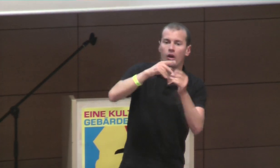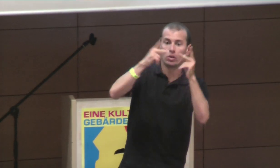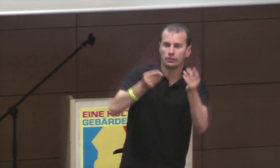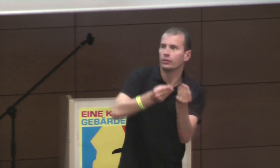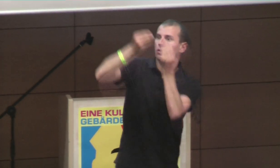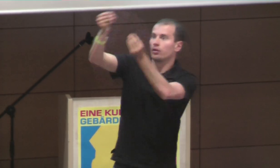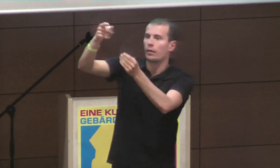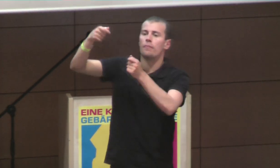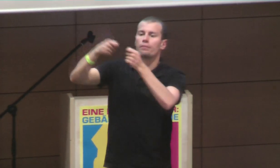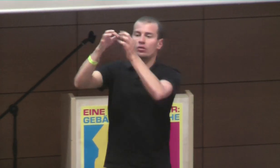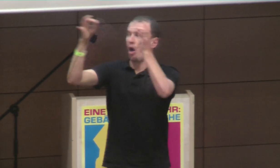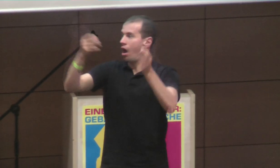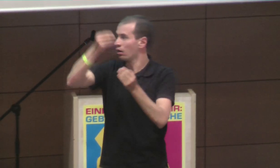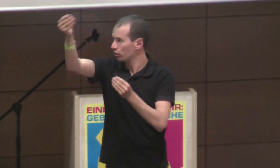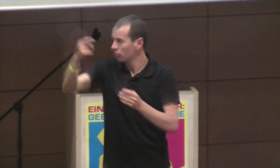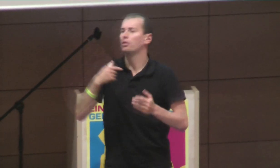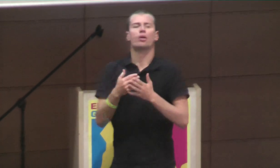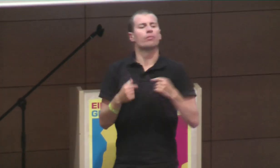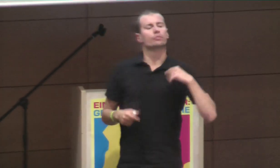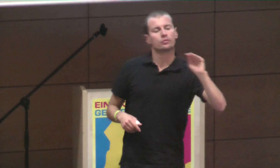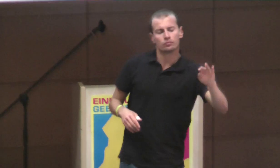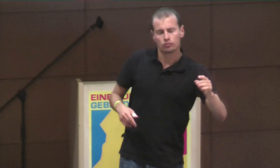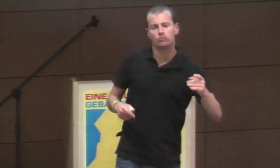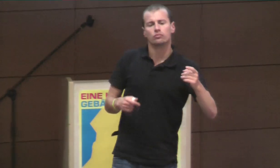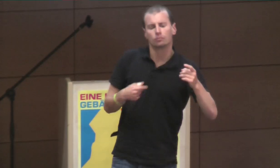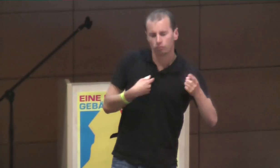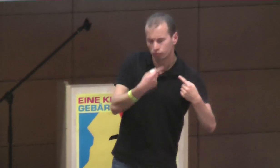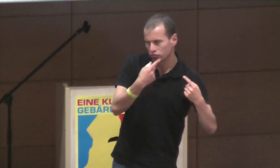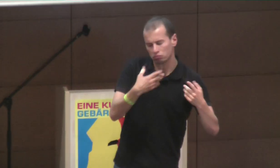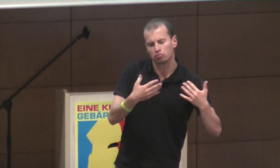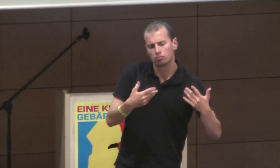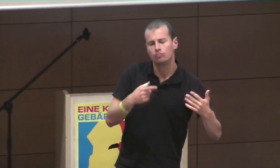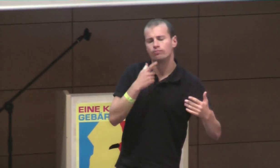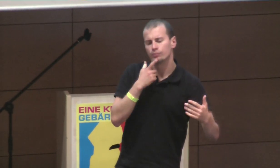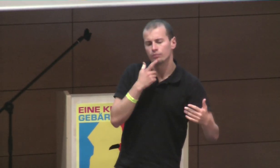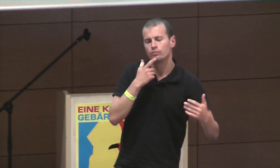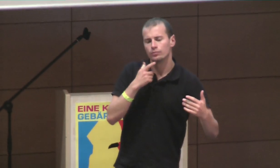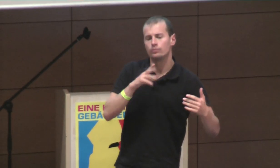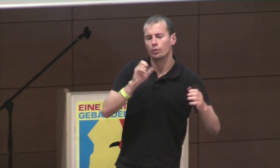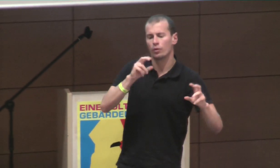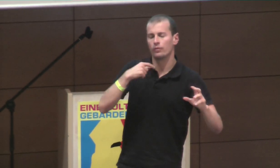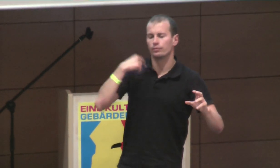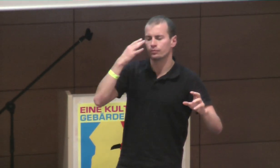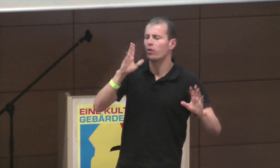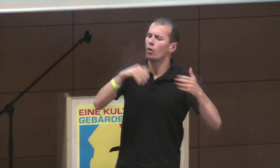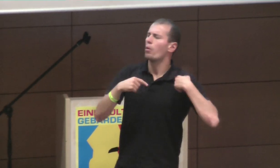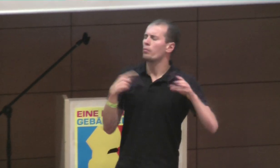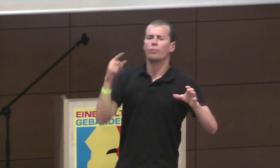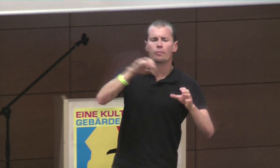hab dort ein, ähm, Gespräch auch gehabt, und uns hat entwickelt, das haben wir abgegeben, und, äh, wir haben dann, sind weiter in Kontakt geblieben,